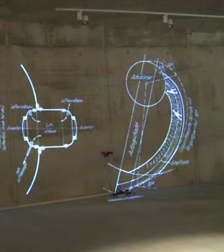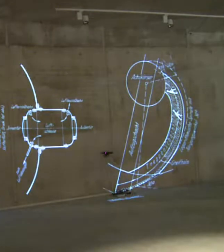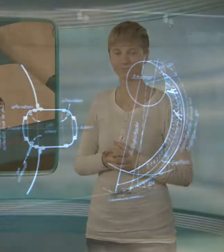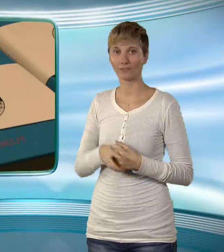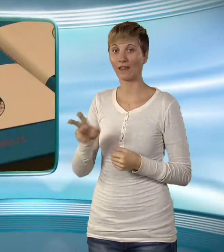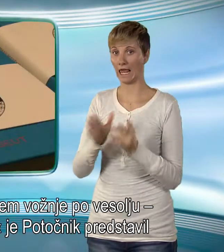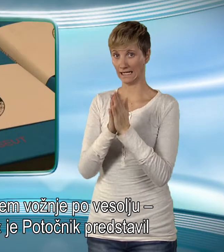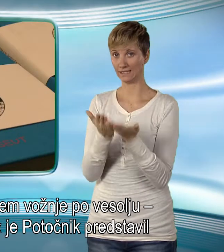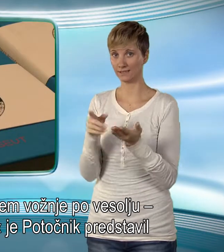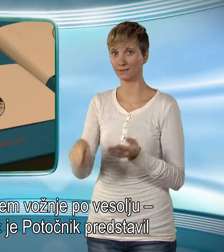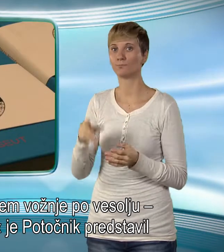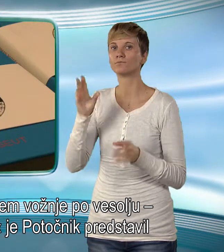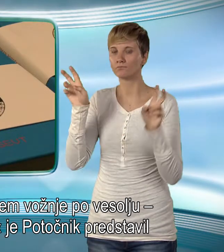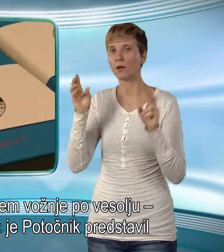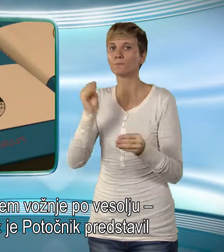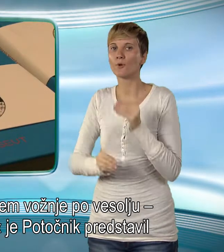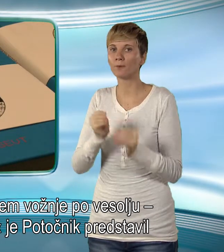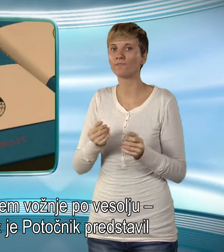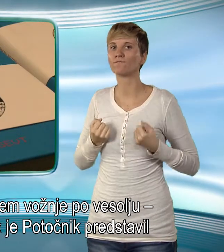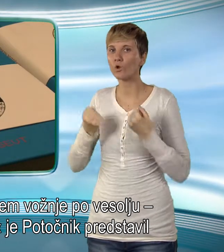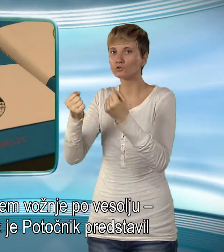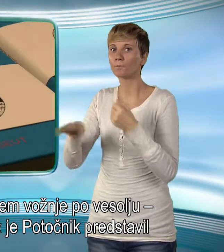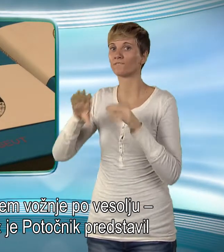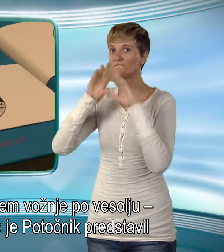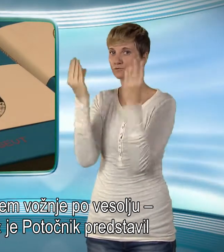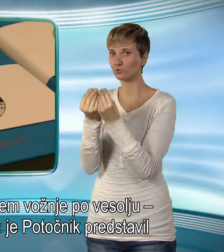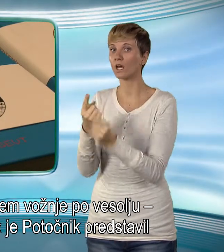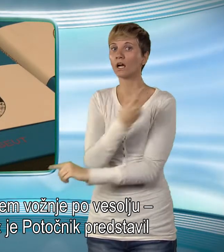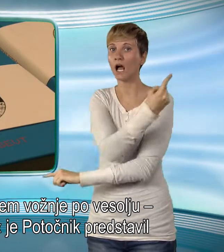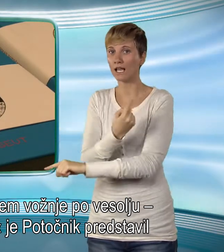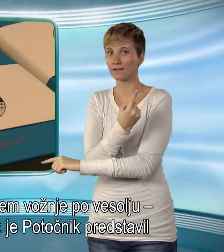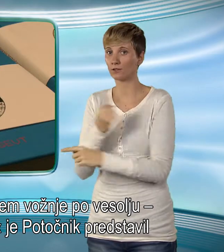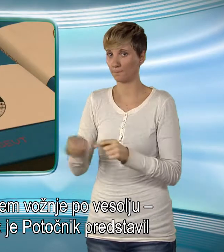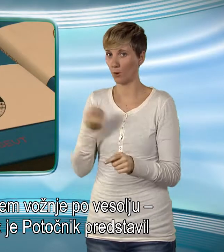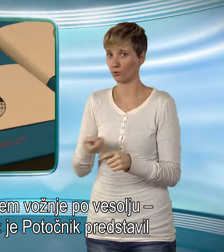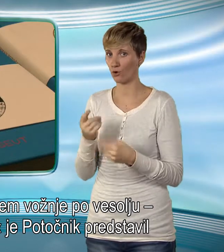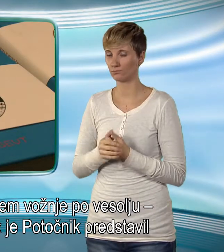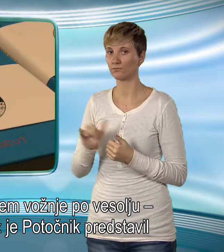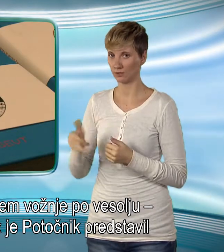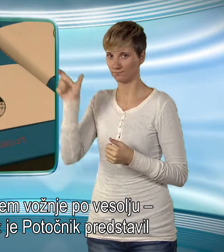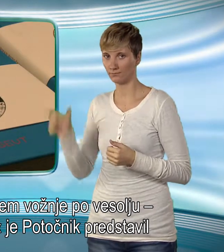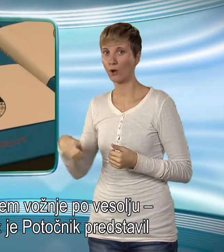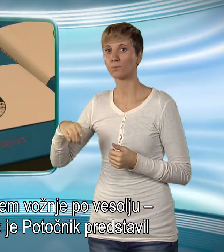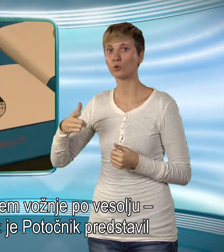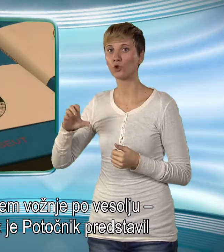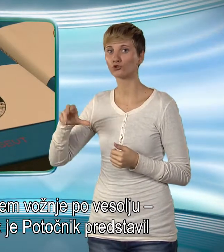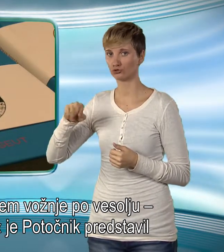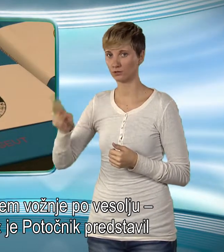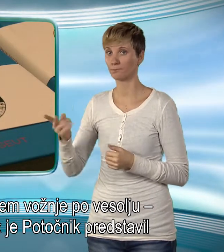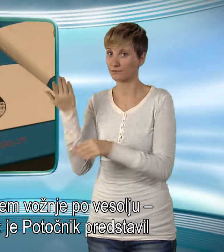V knjigi Problem vožnja po vesolju V potočnik predstavil skice motorja in